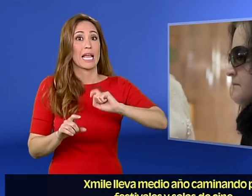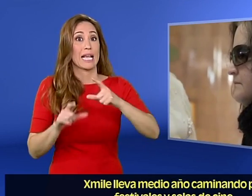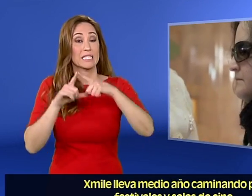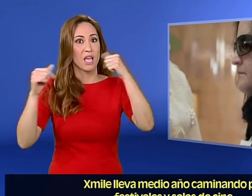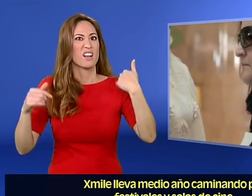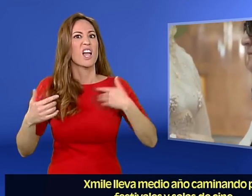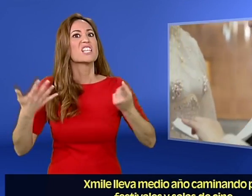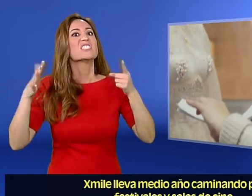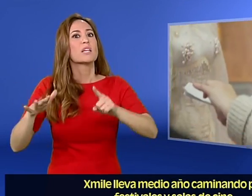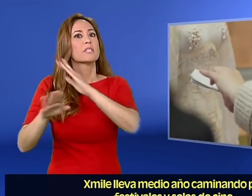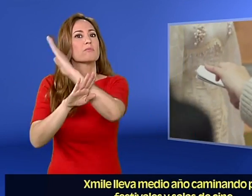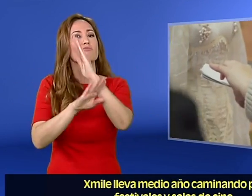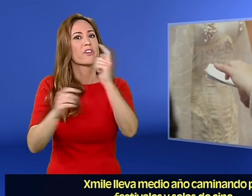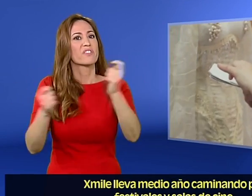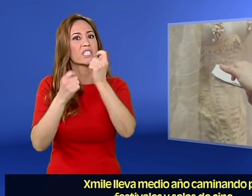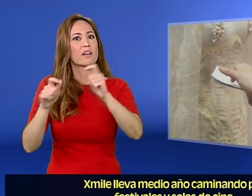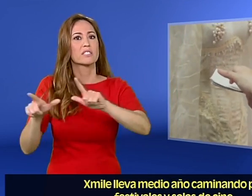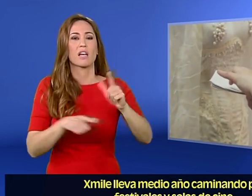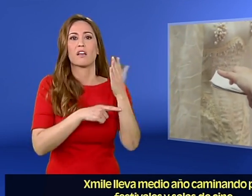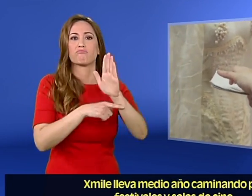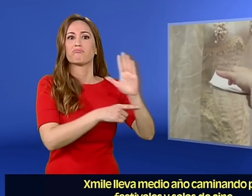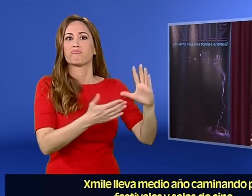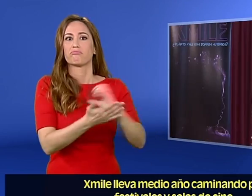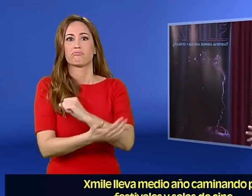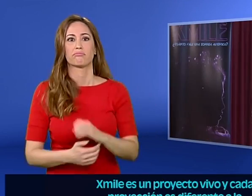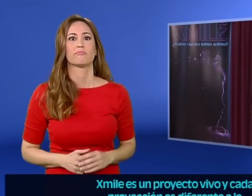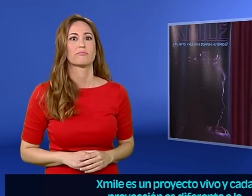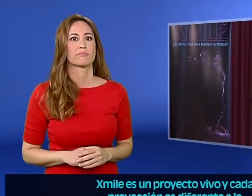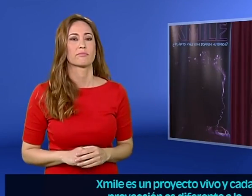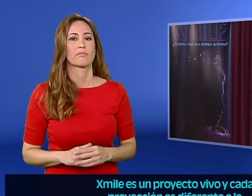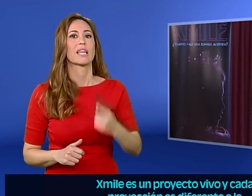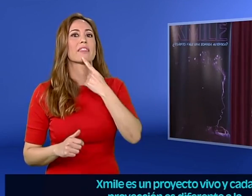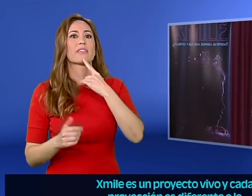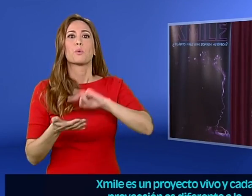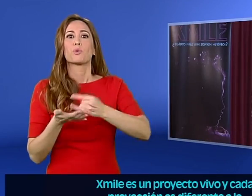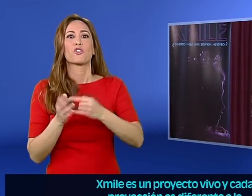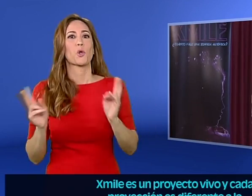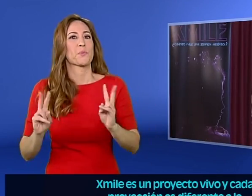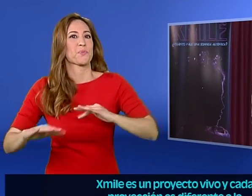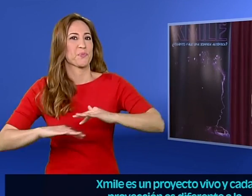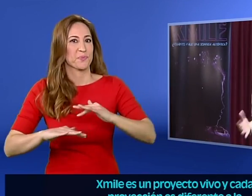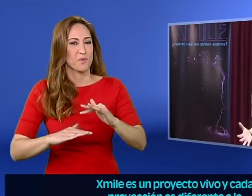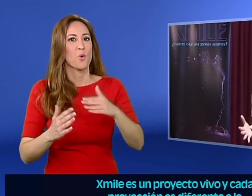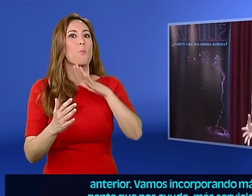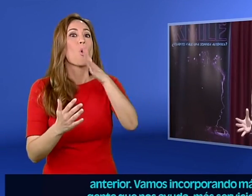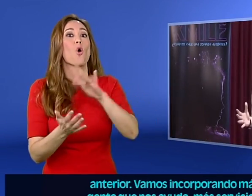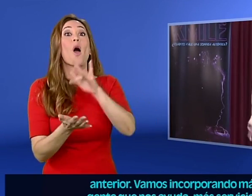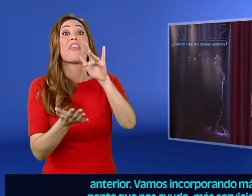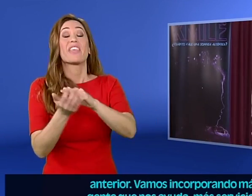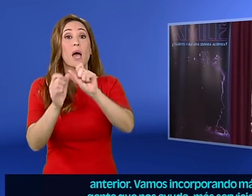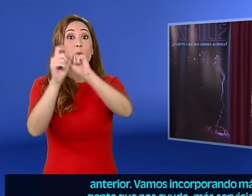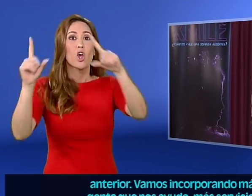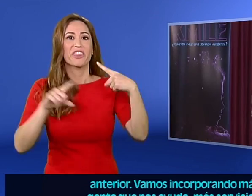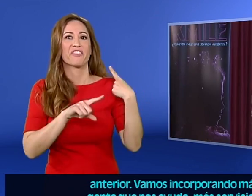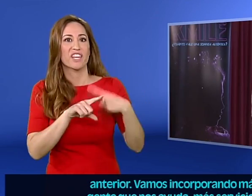año caminando por festivales y salas de cine. XMILE es un proyecto vivo y cada proyección es diferente a la anterior. Vamos